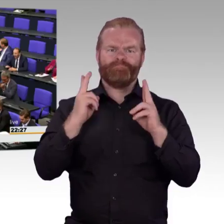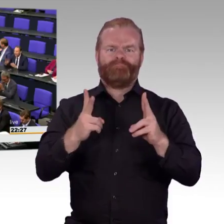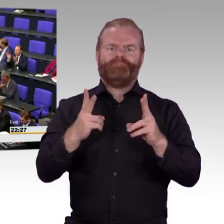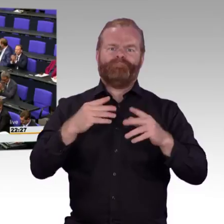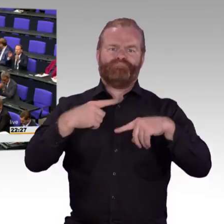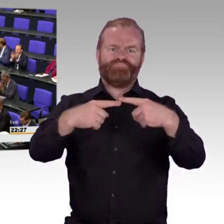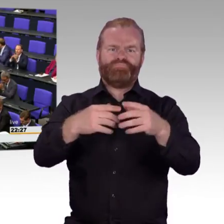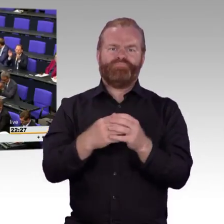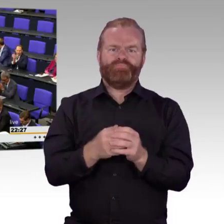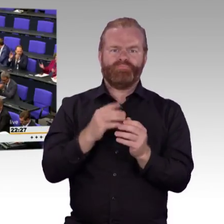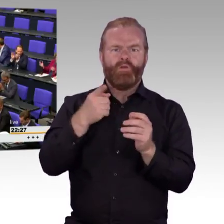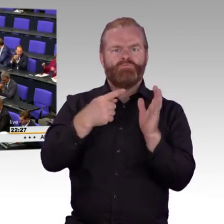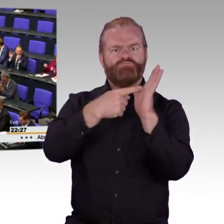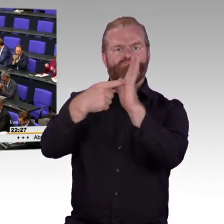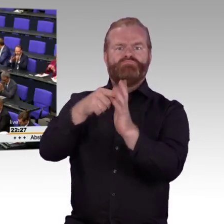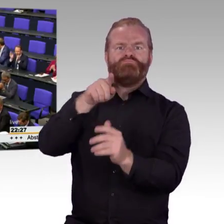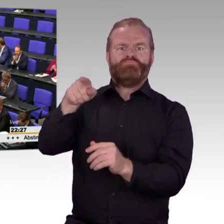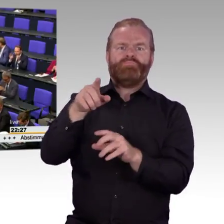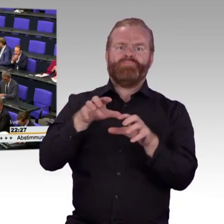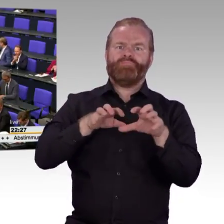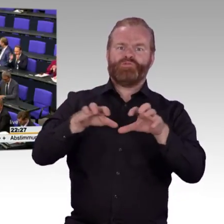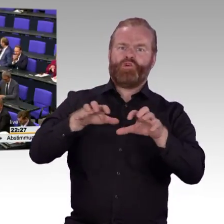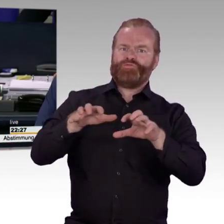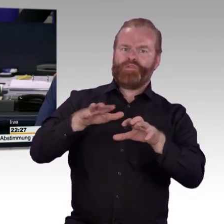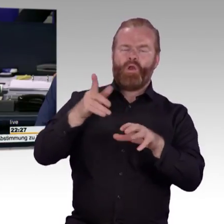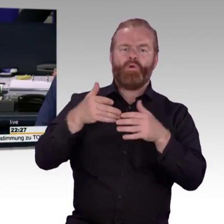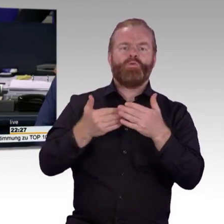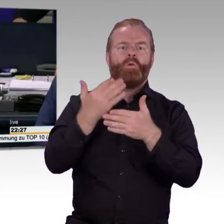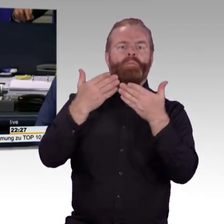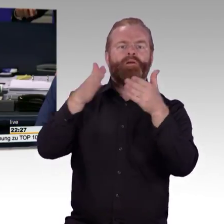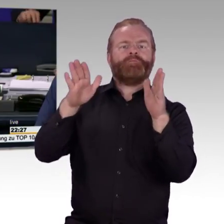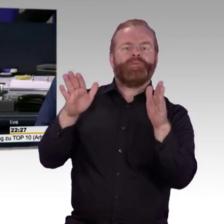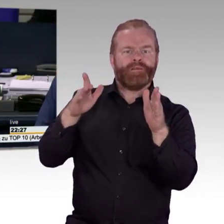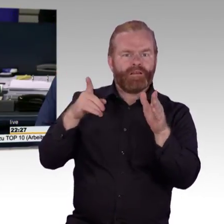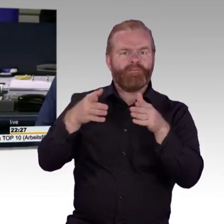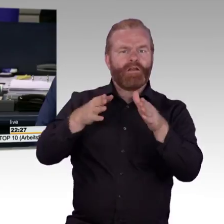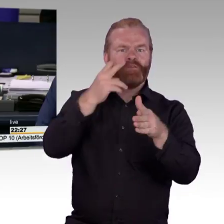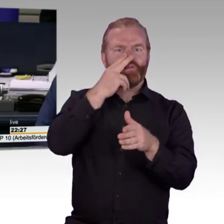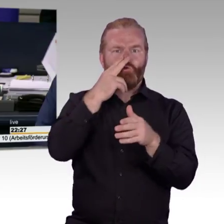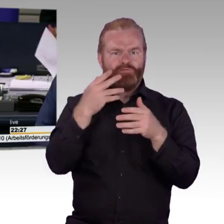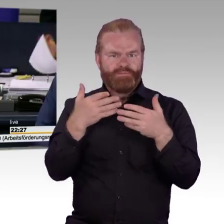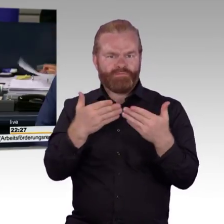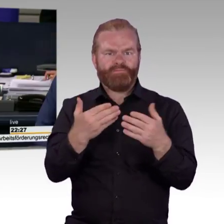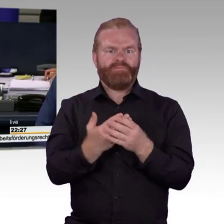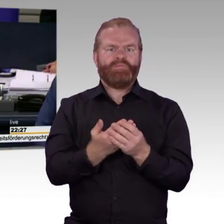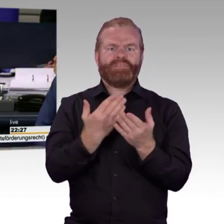Dank, Peter Aumer. Ich schließe damit die Aussprache. Tagesordnungspunkt 10a. Wir kommen zur Abstimmung